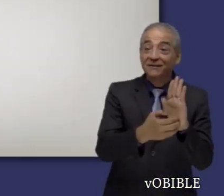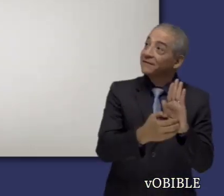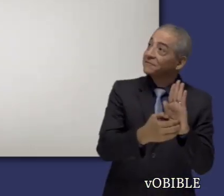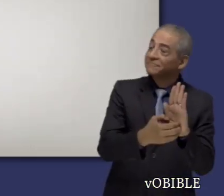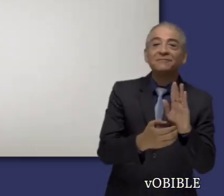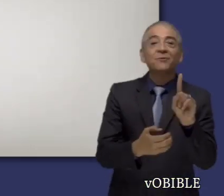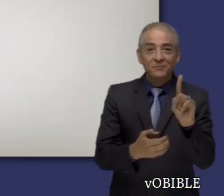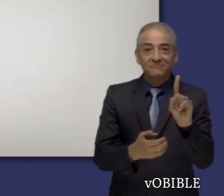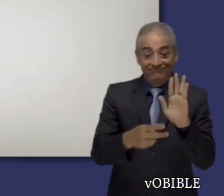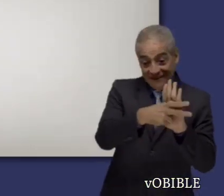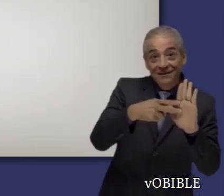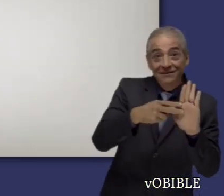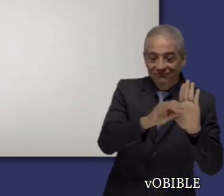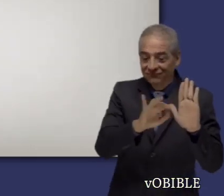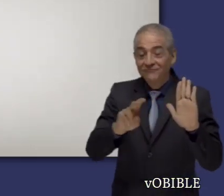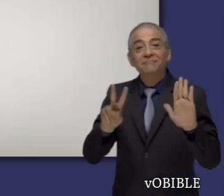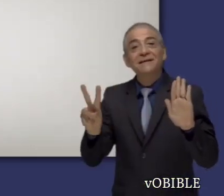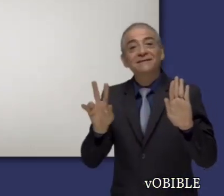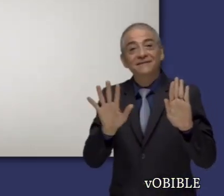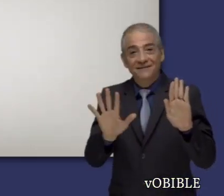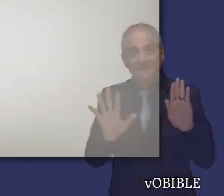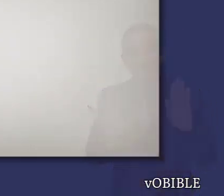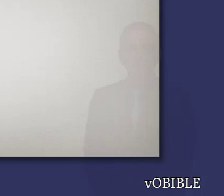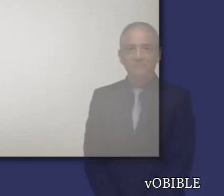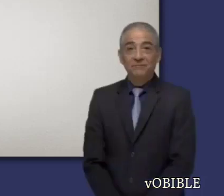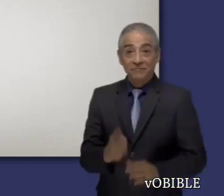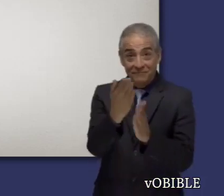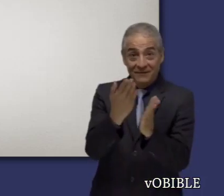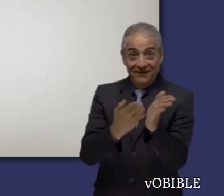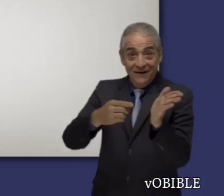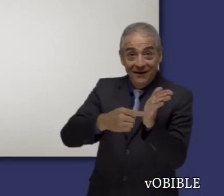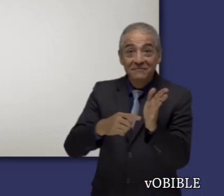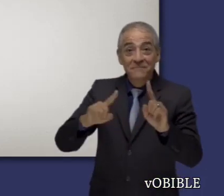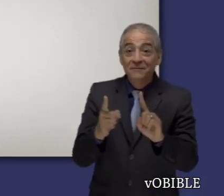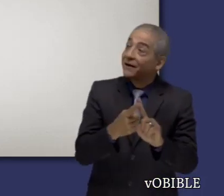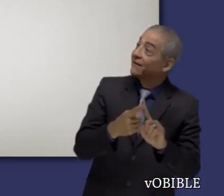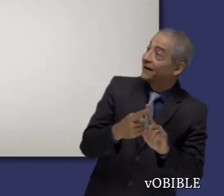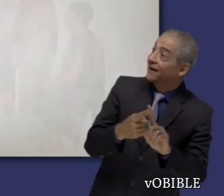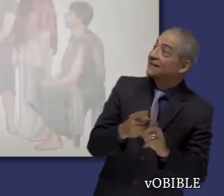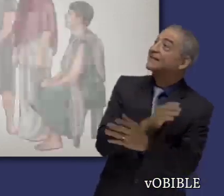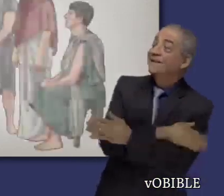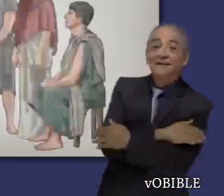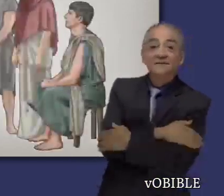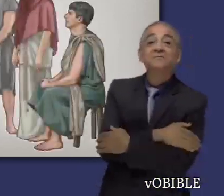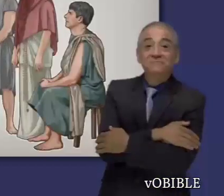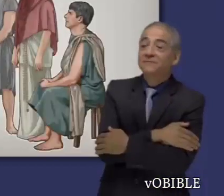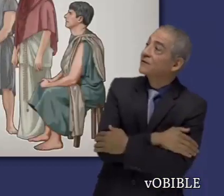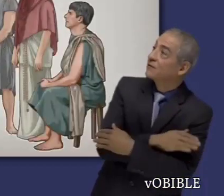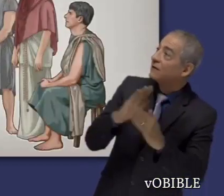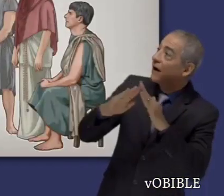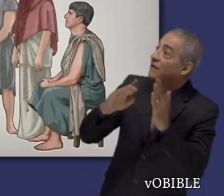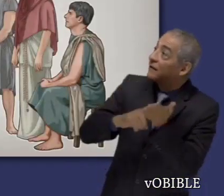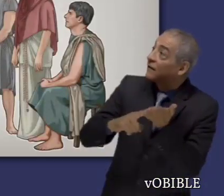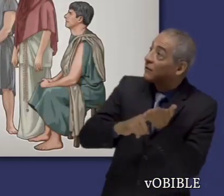La carta a Filemón tiene sólo 25 versículos. Pablo empieza saludando a Filemón y a los hermanos que